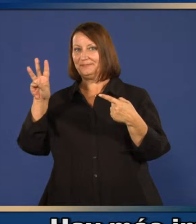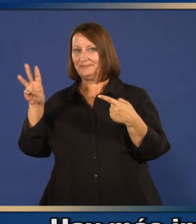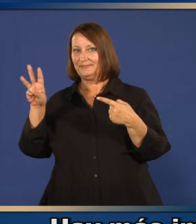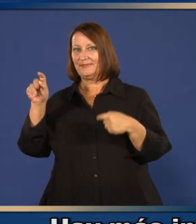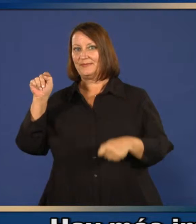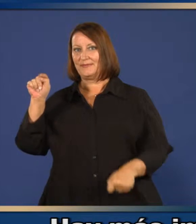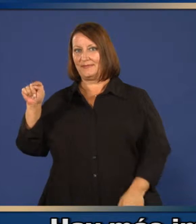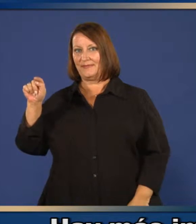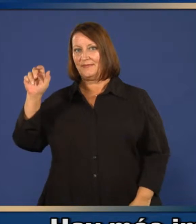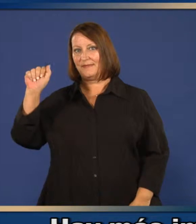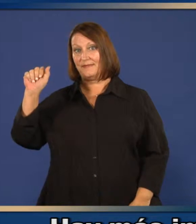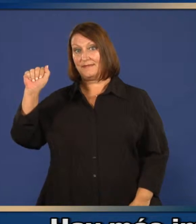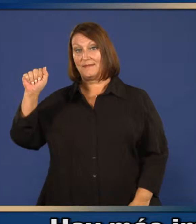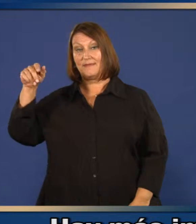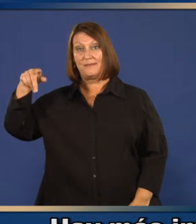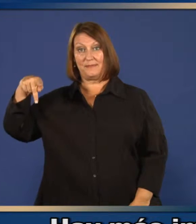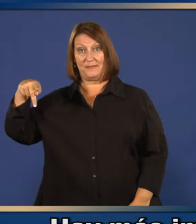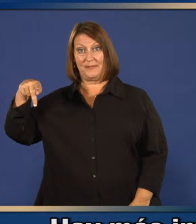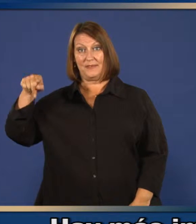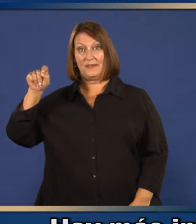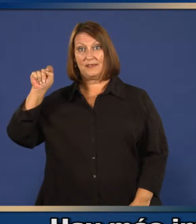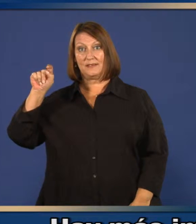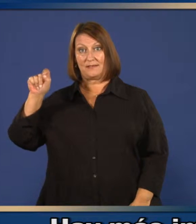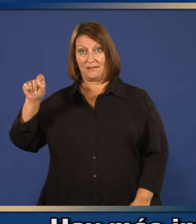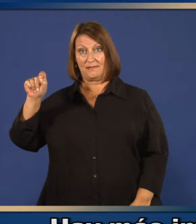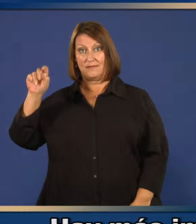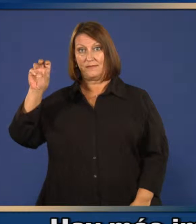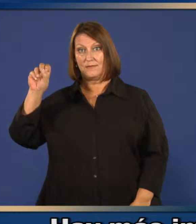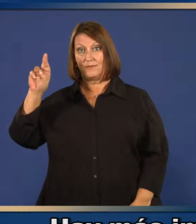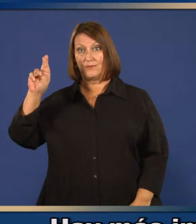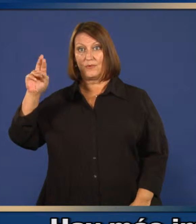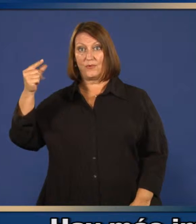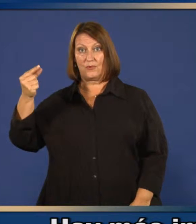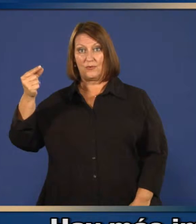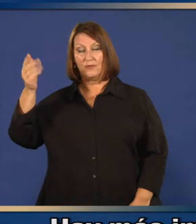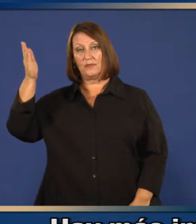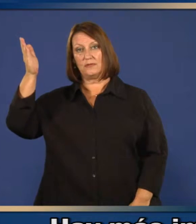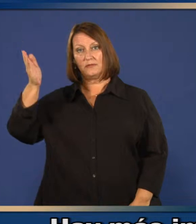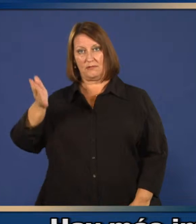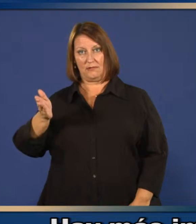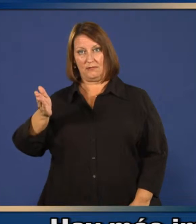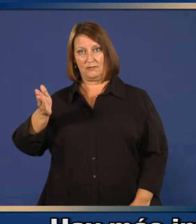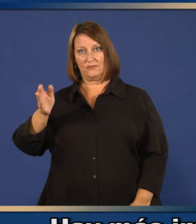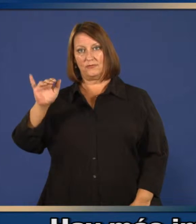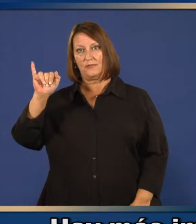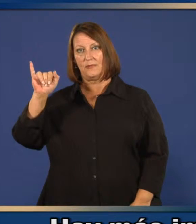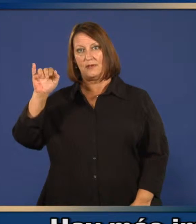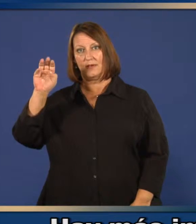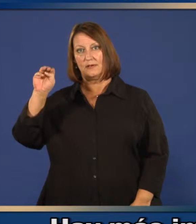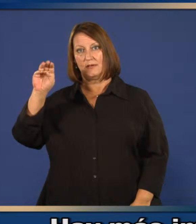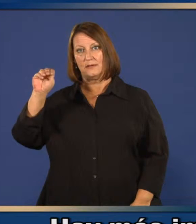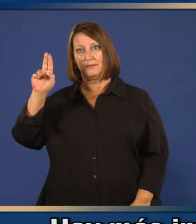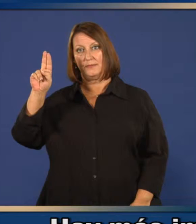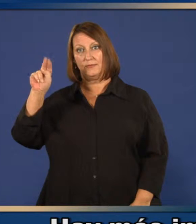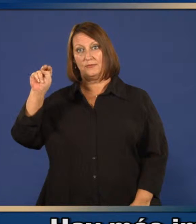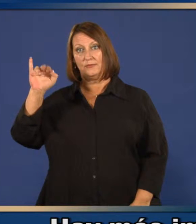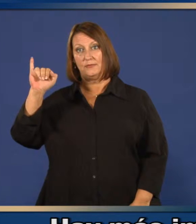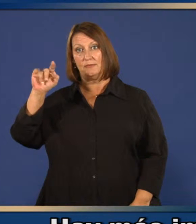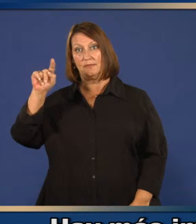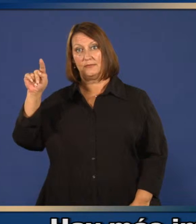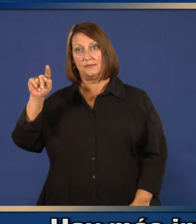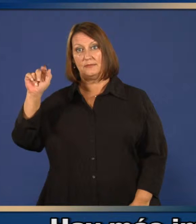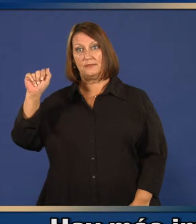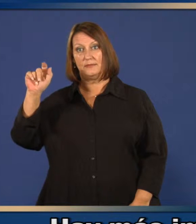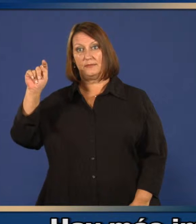.aap.org slash immunization